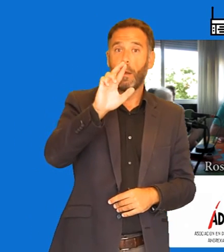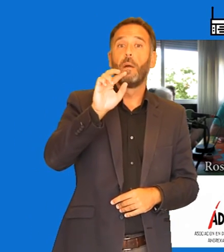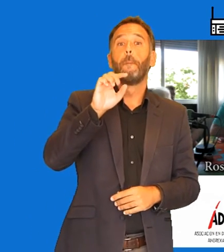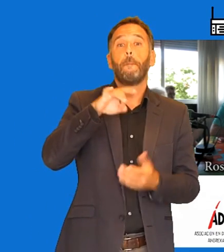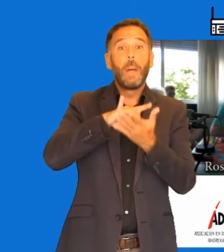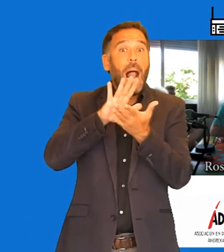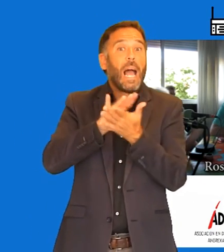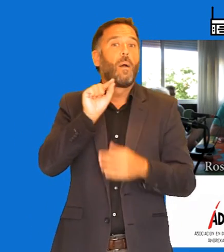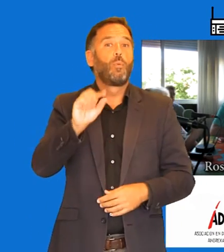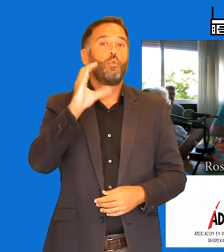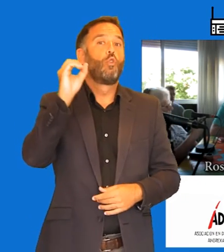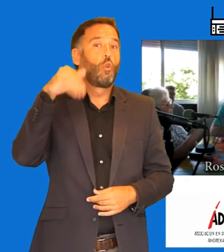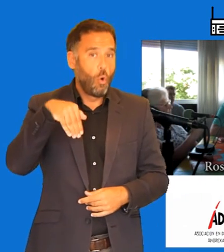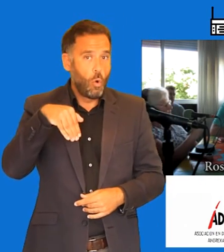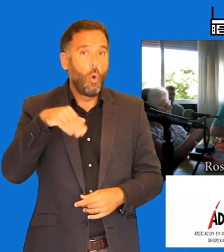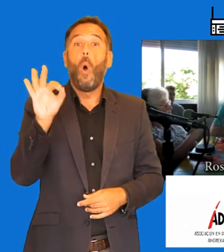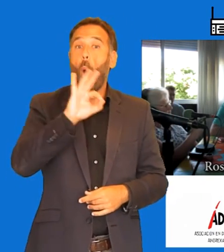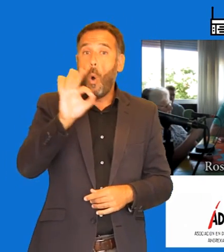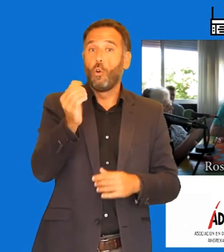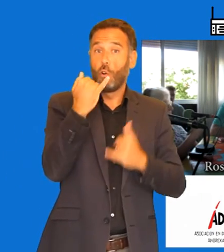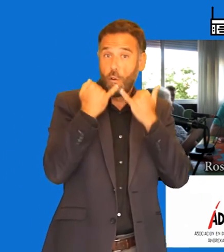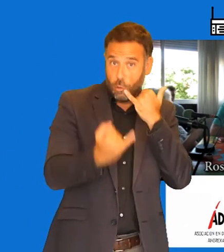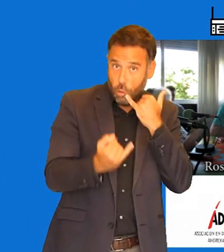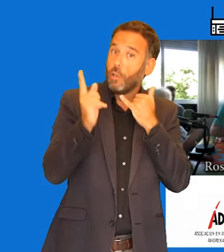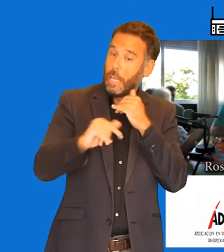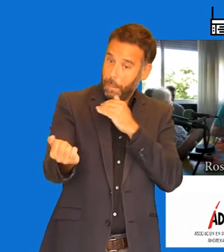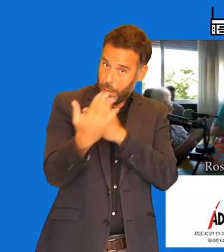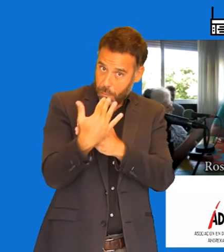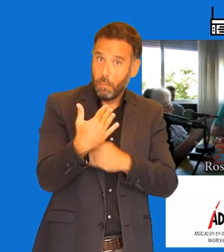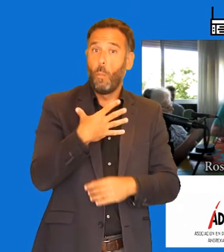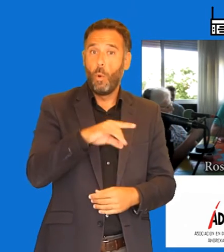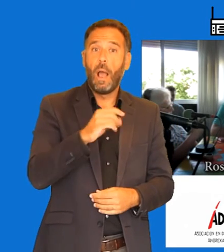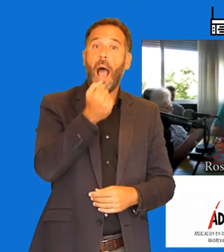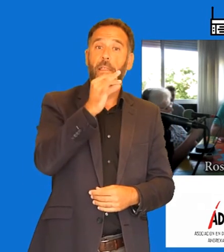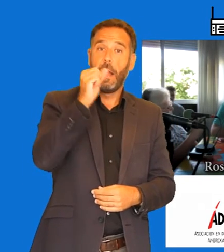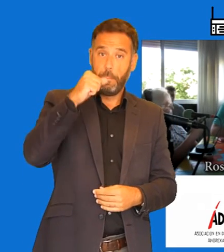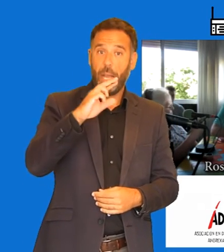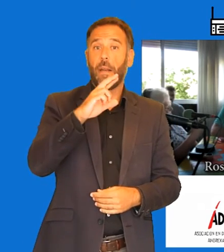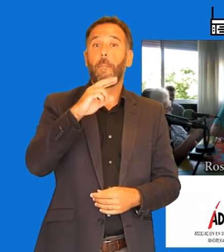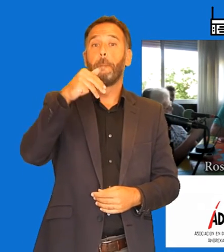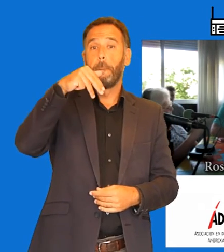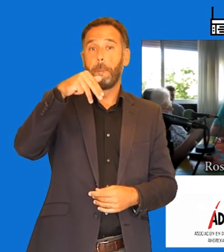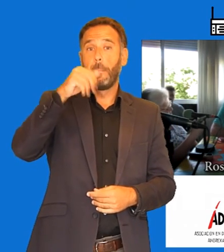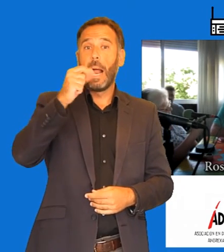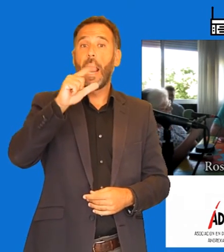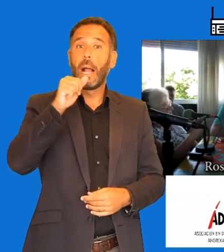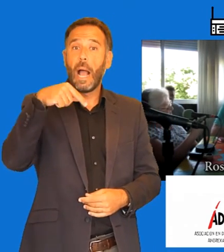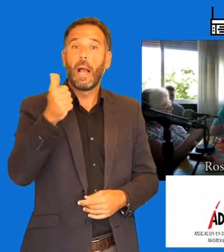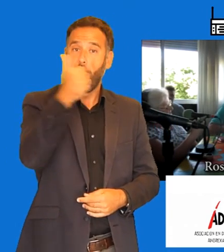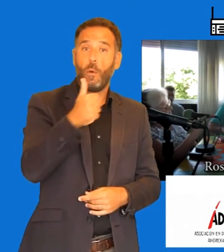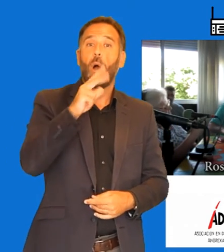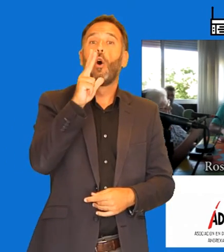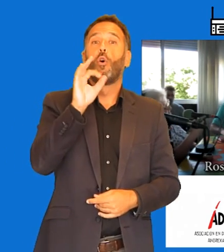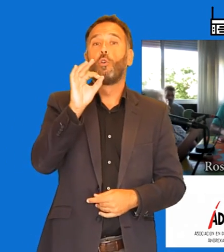.com o un email donde también te puedes dirigir, que es adanermalaga.com. Pues muy bien. Vamos,